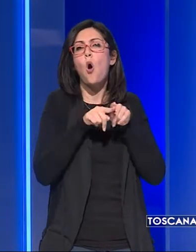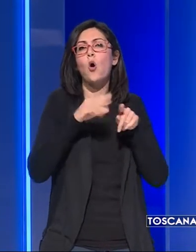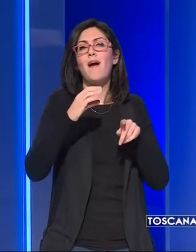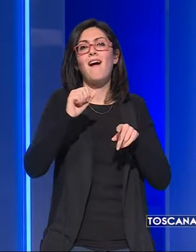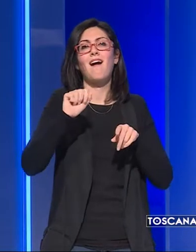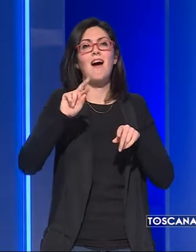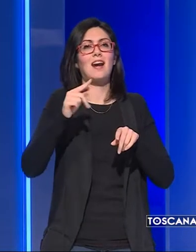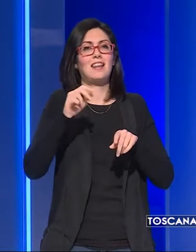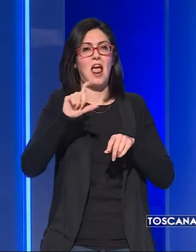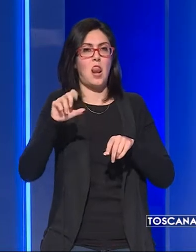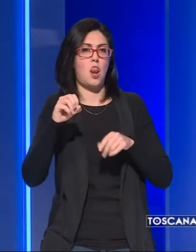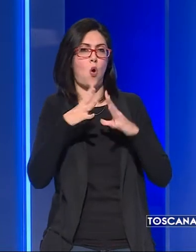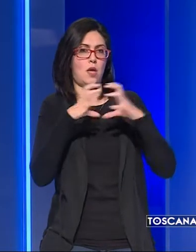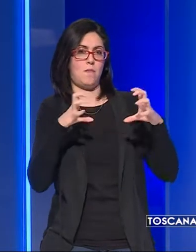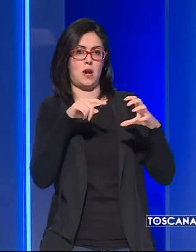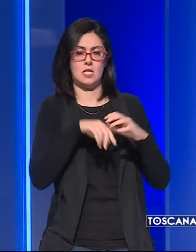di imprese.